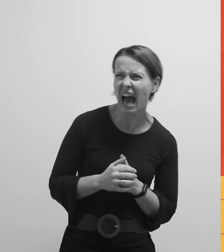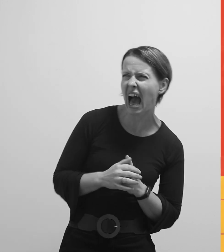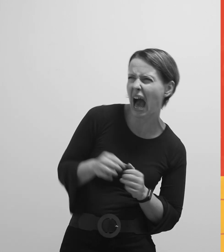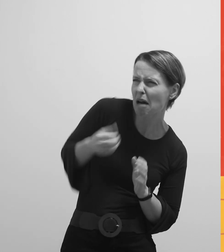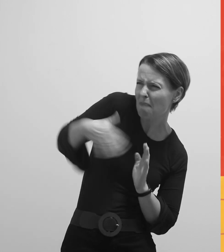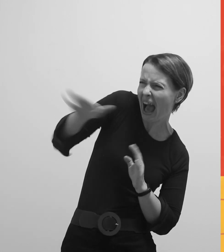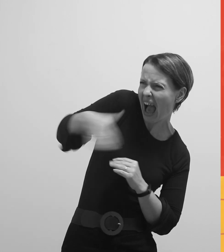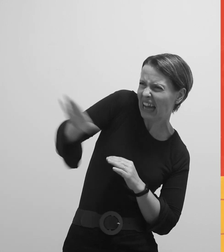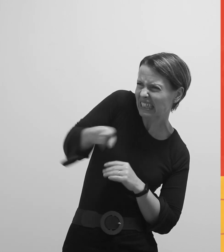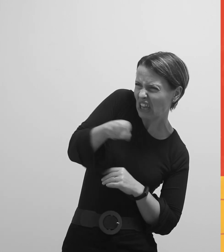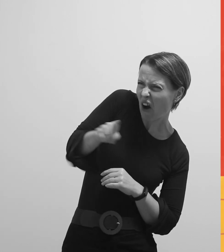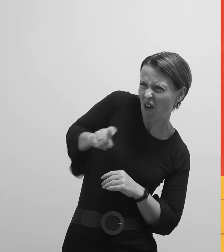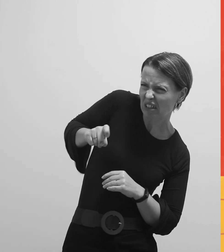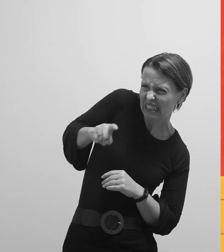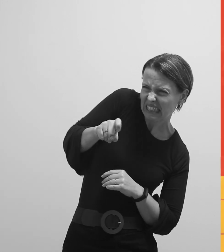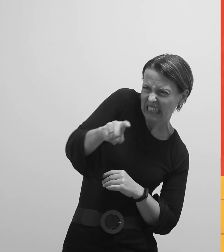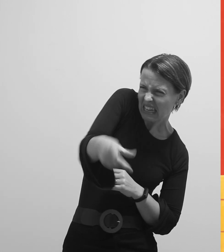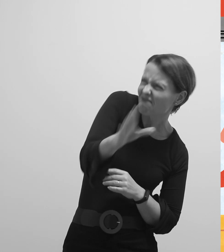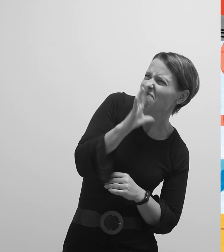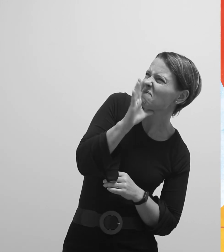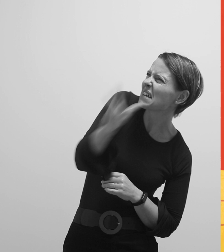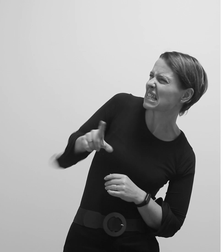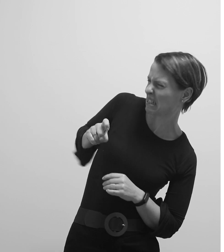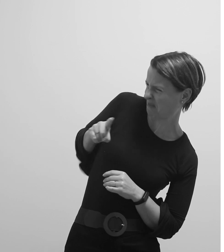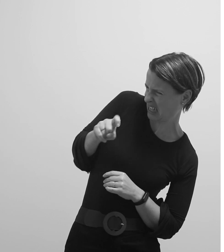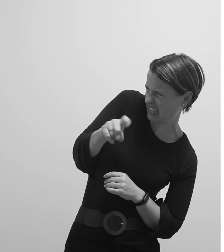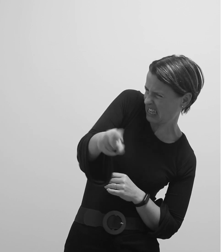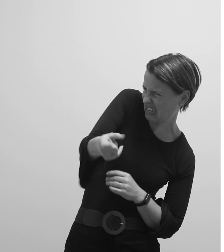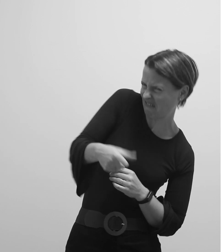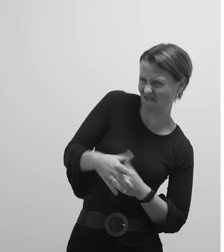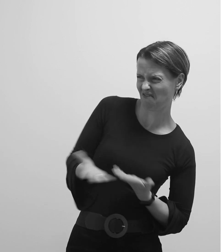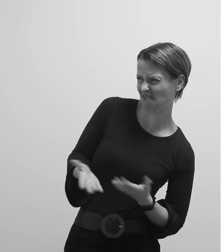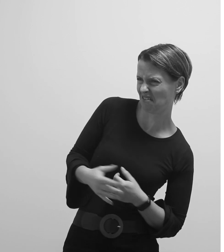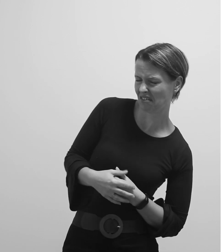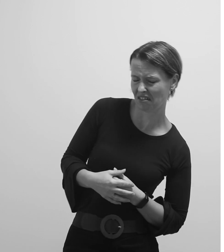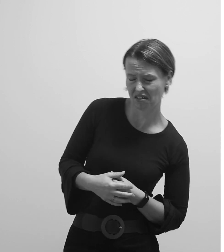Skloni mi ovog prokletog crva. Mrzim crve.